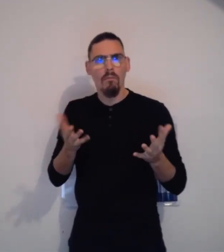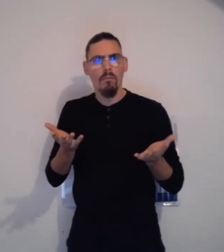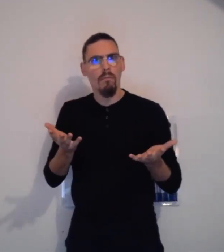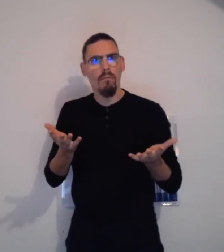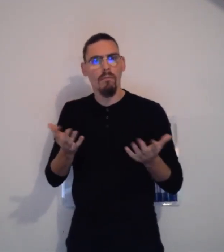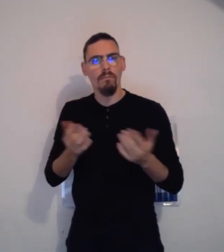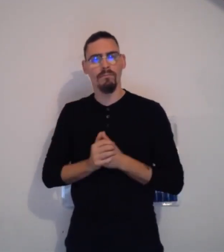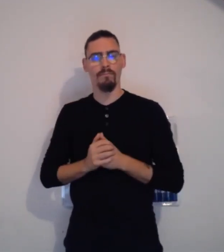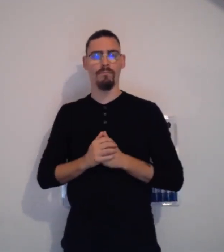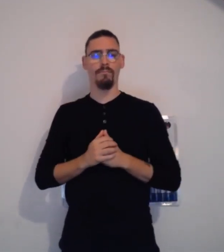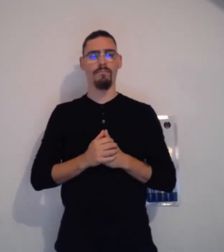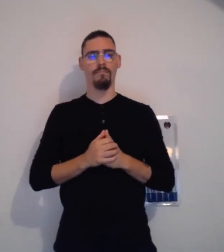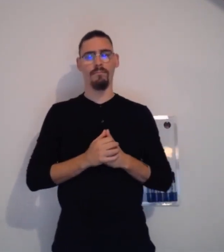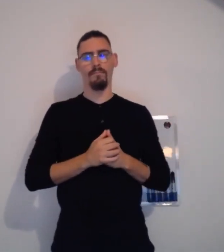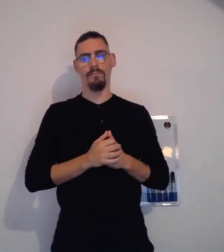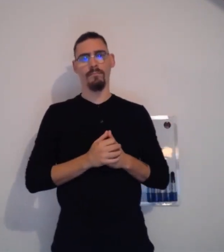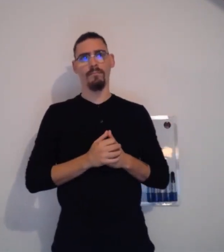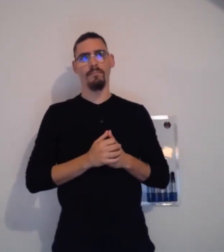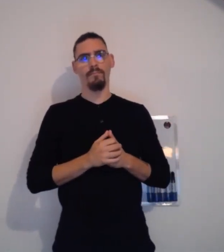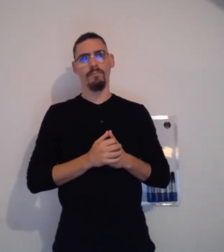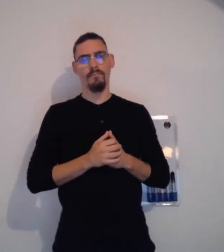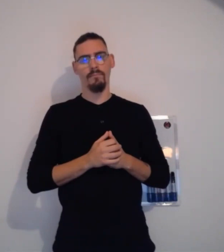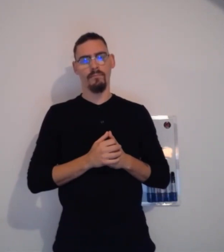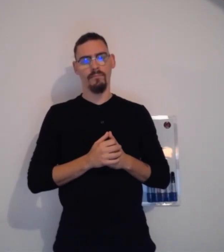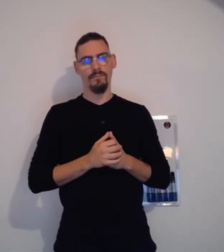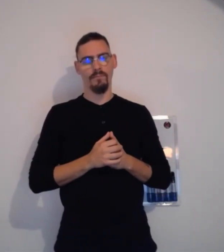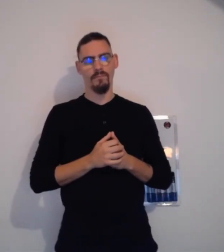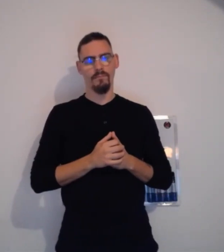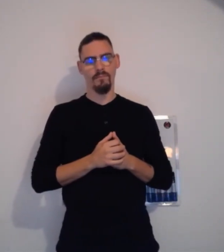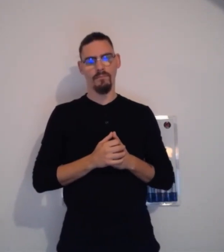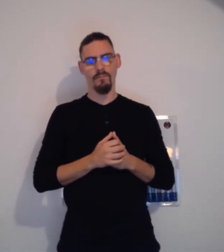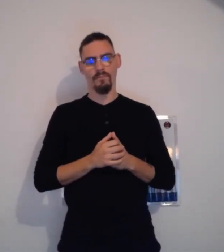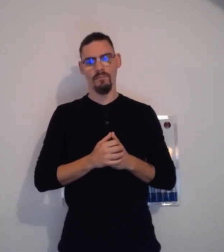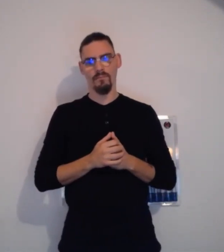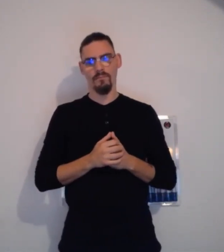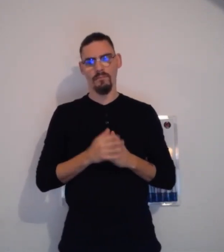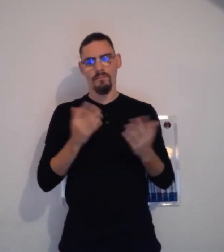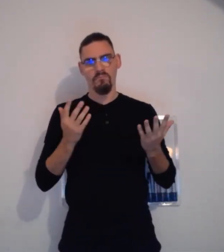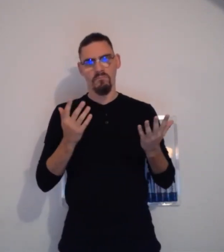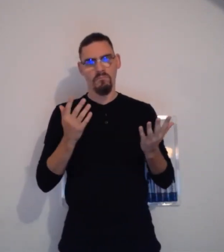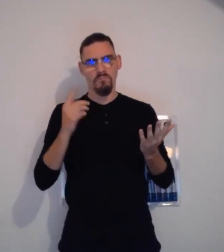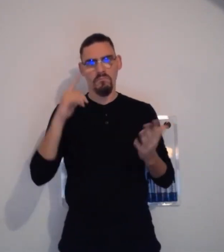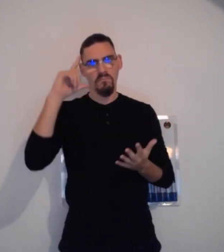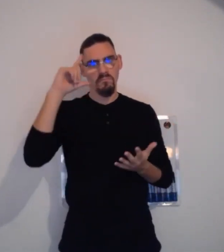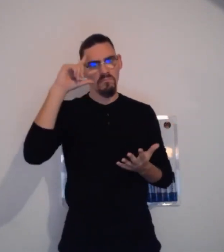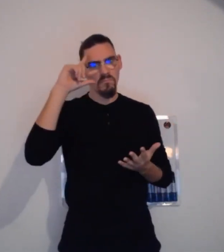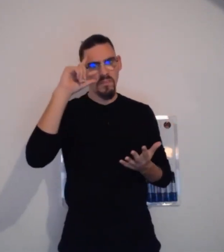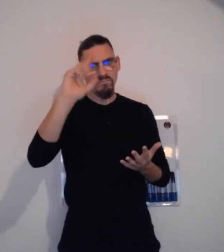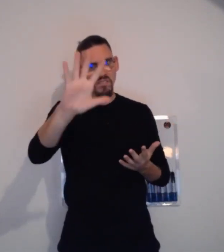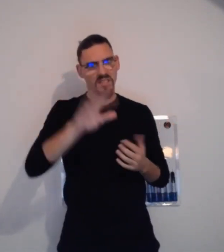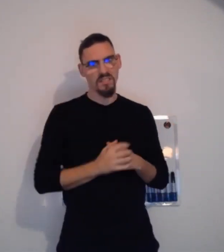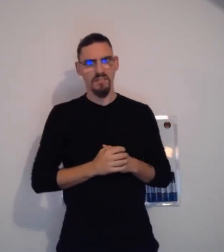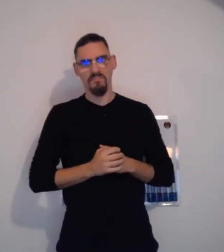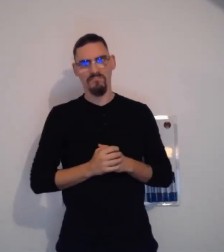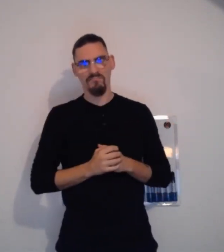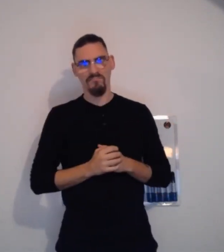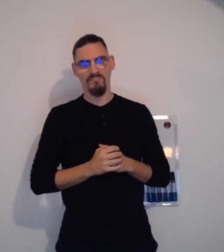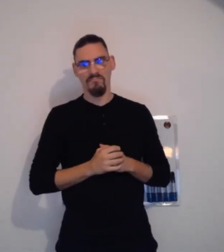passe si une voiture de police ou une ambulance passe à côté de vous ? Vous ne pouvez pas l'entendre. Ce genre de questions, on l'entend très souvent.